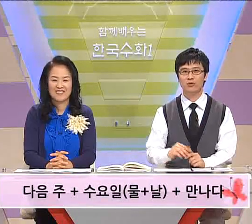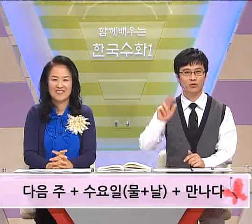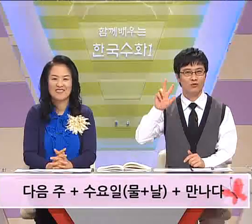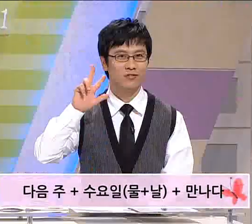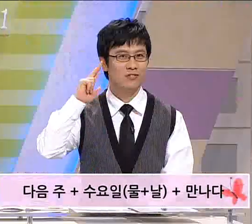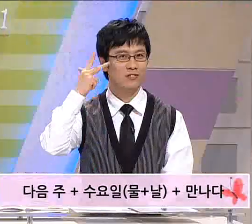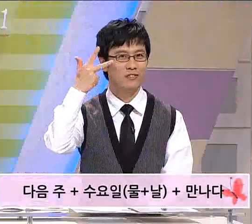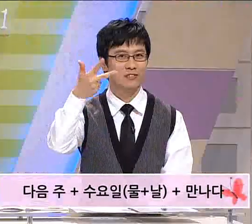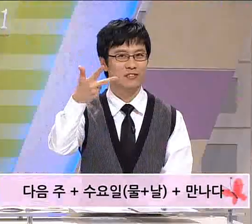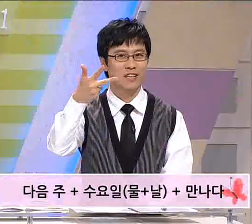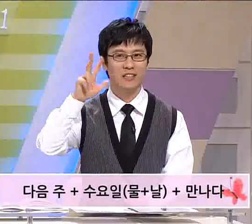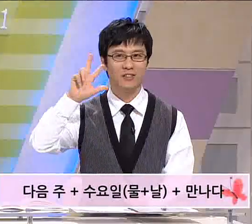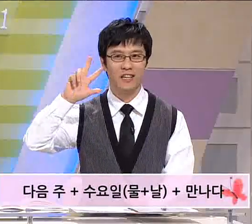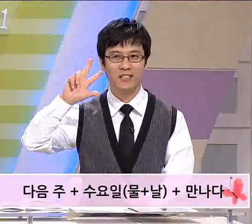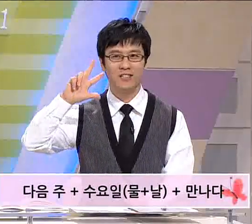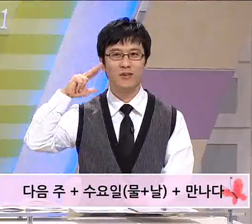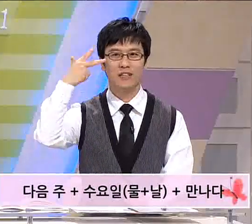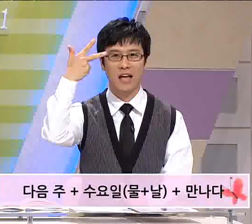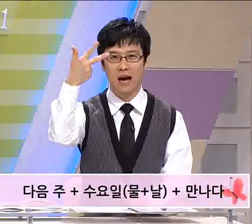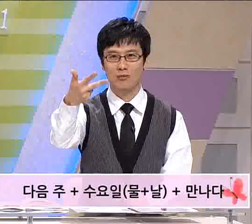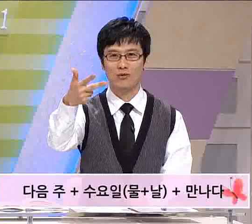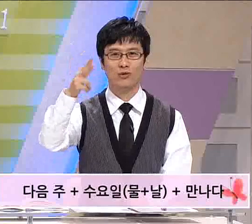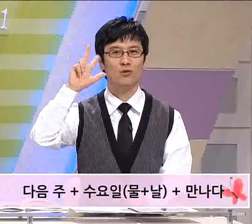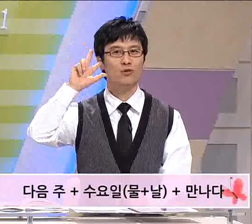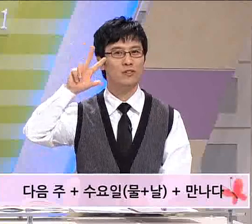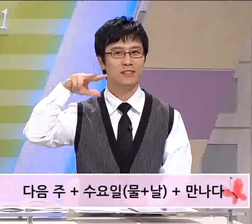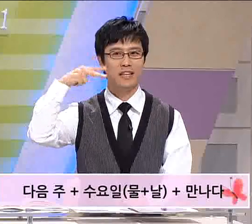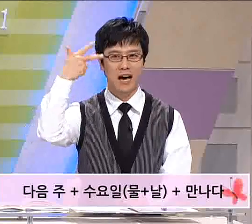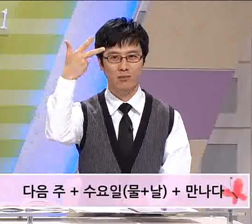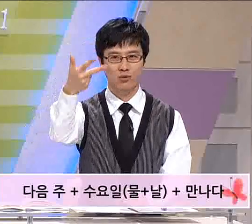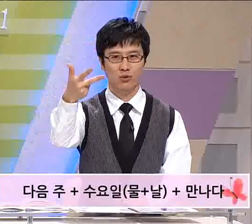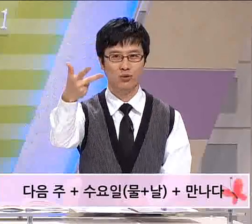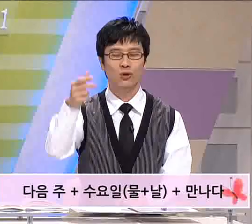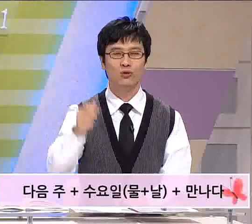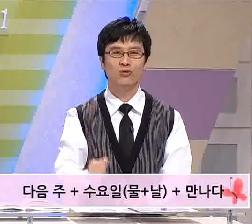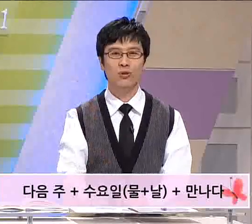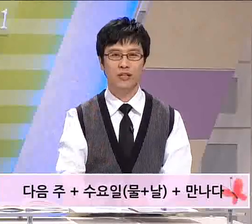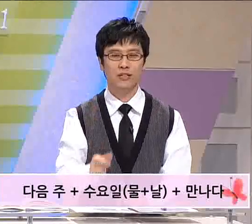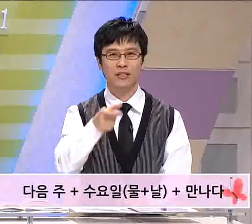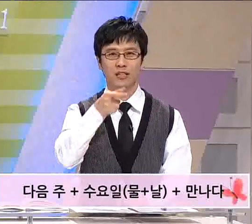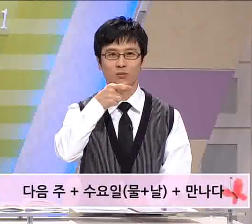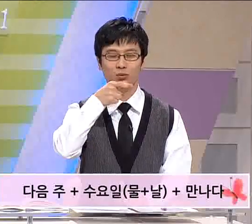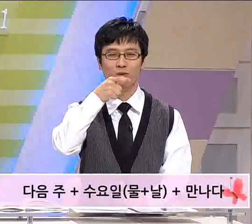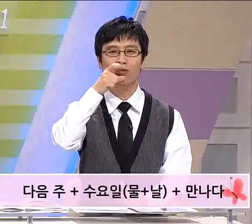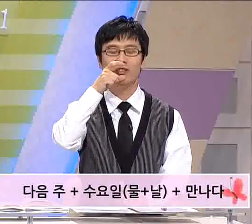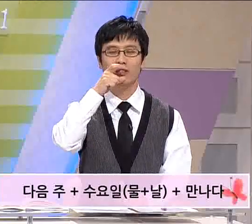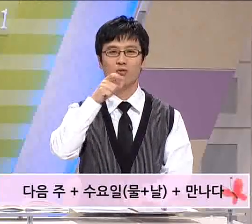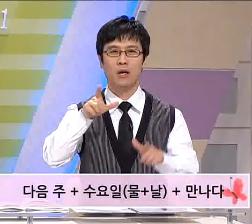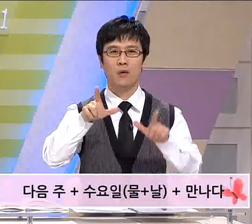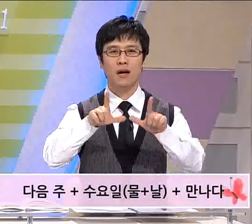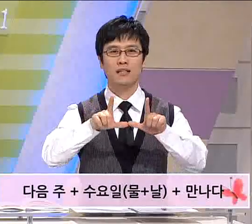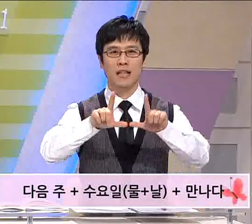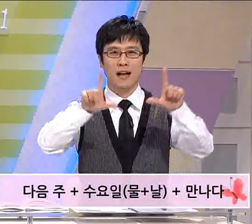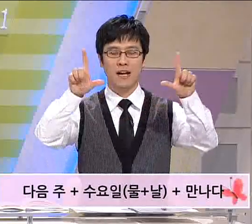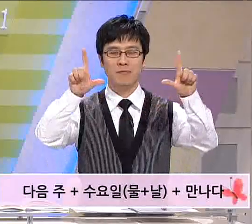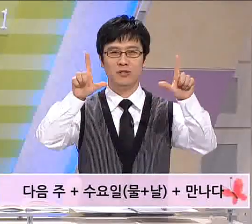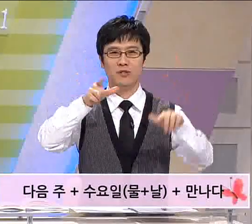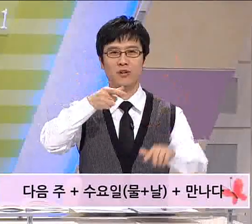잘 기억나시죠? 자 다음주 다음주 수요일 물이라는 수화와 날 합쳐져서